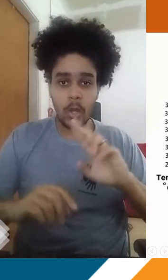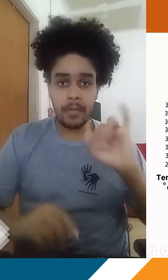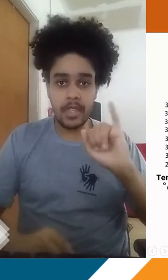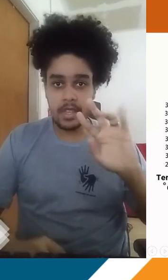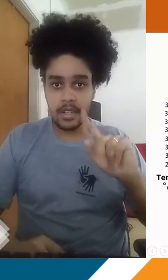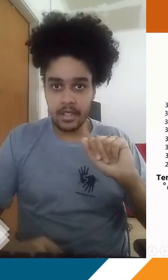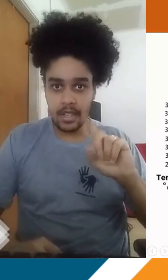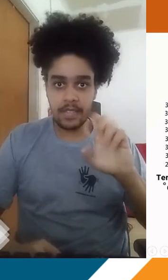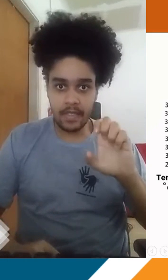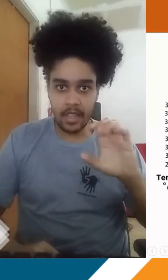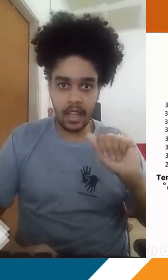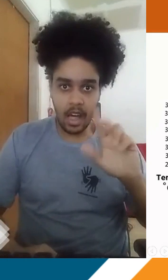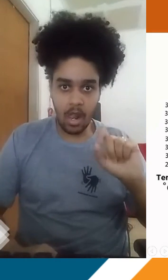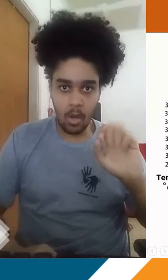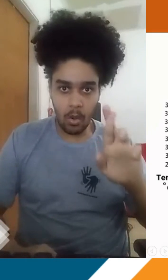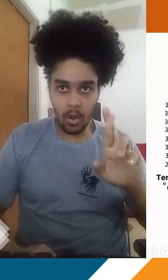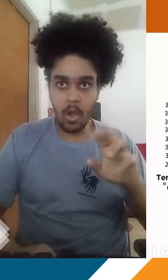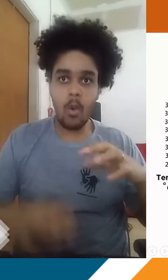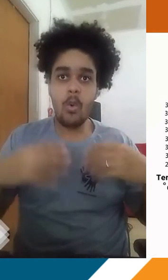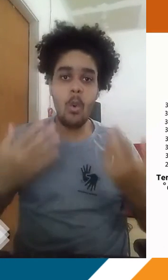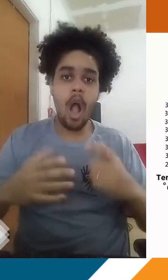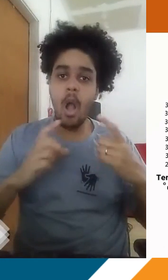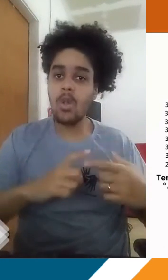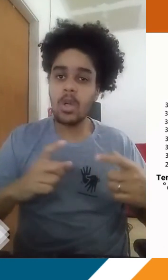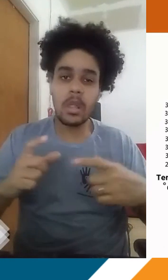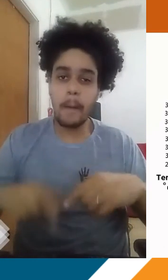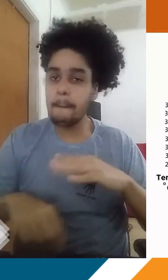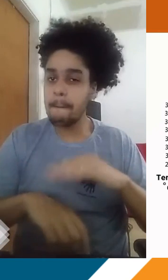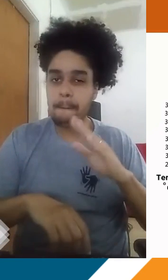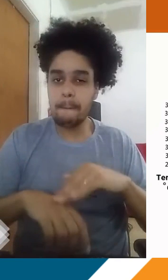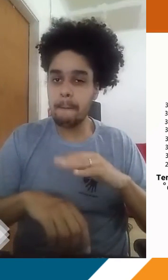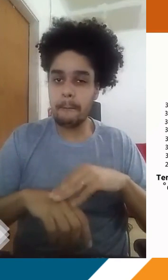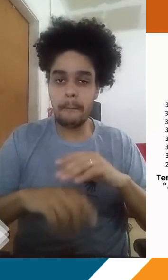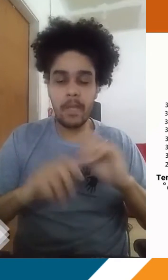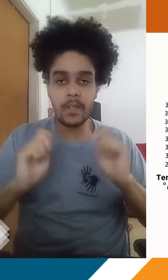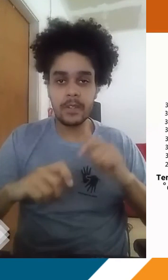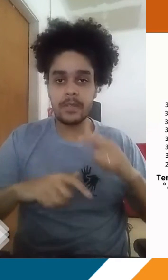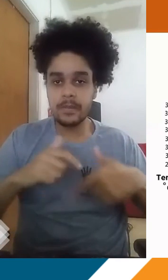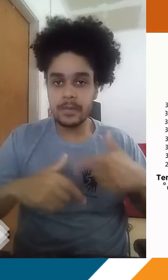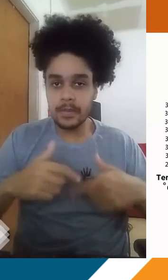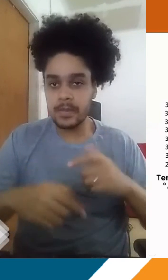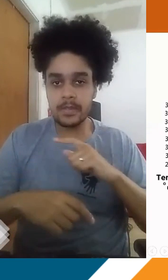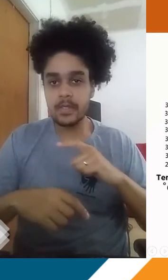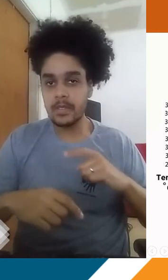ilhas de calor. Quais vão ser os locais que podem estar mais suscetíveis a esse fenômeno?